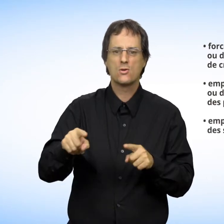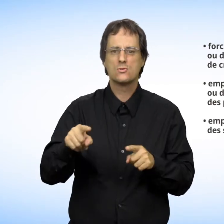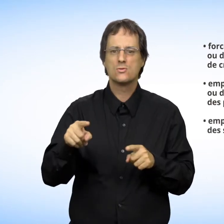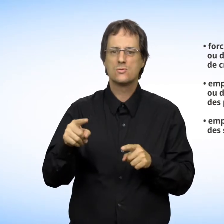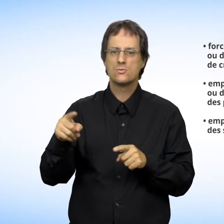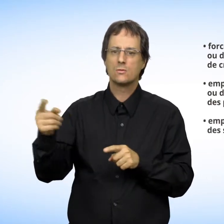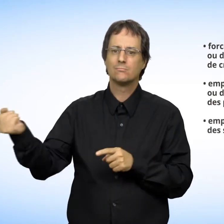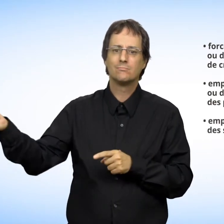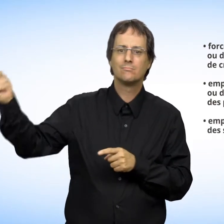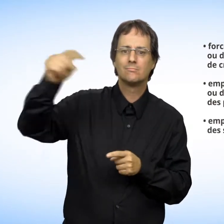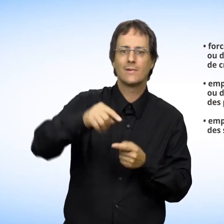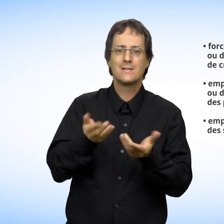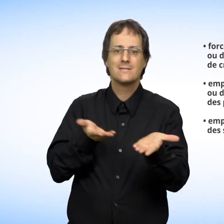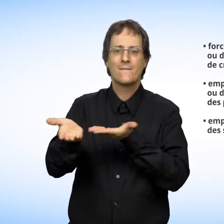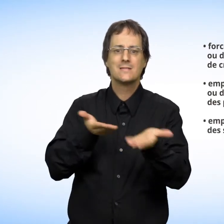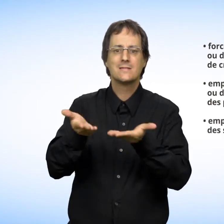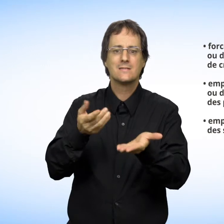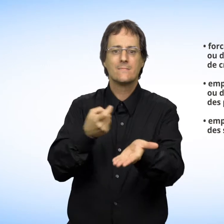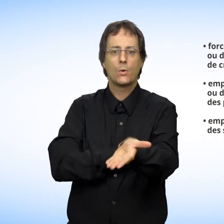Empêcher de recevoir des services médicaux